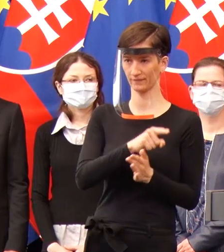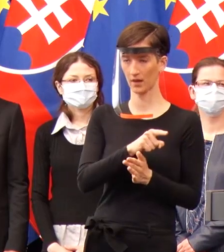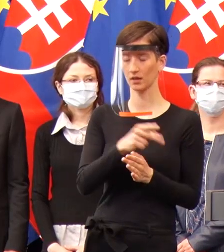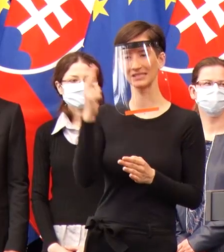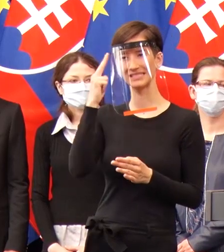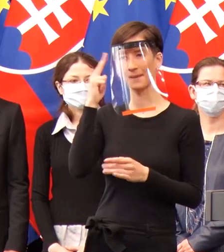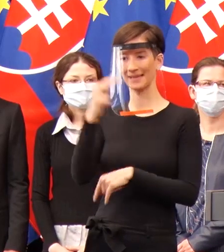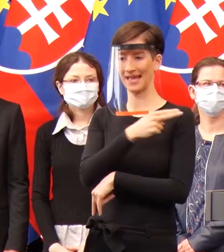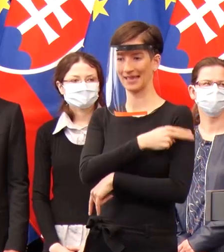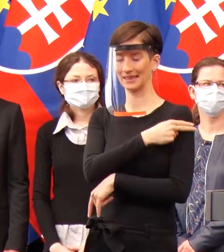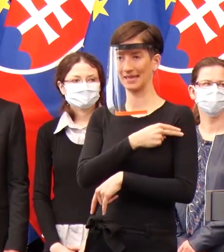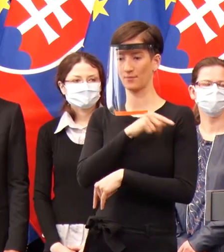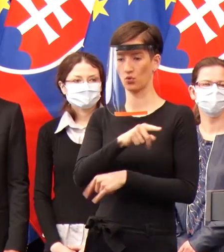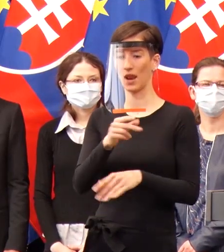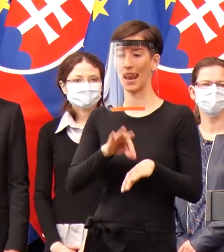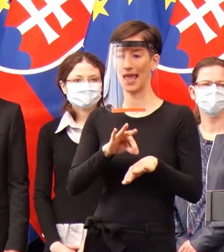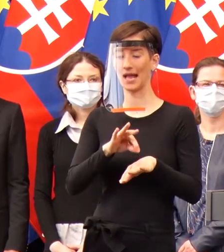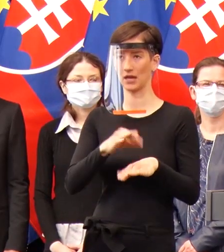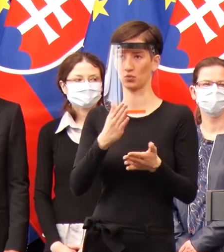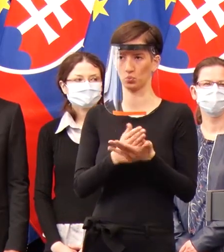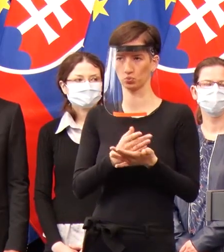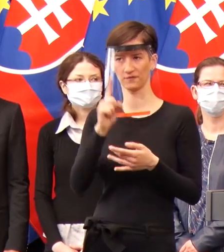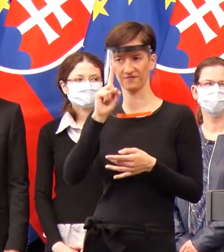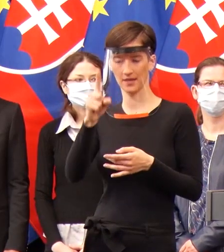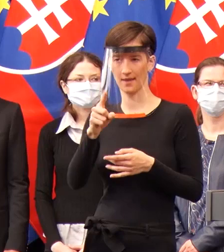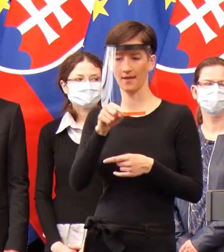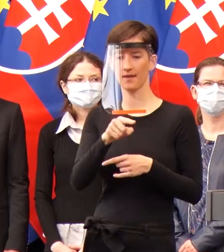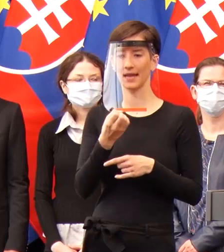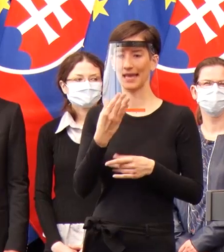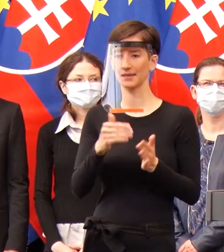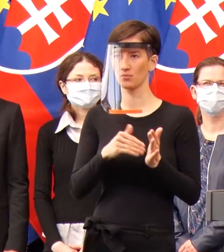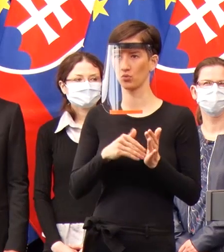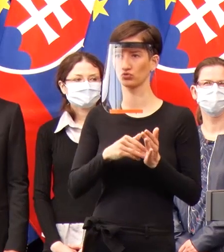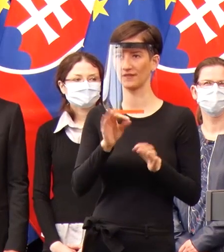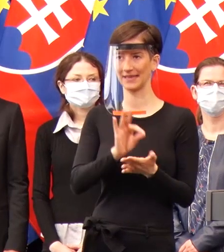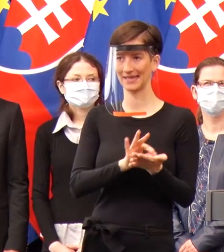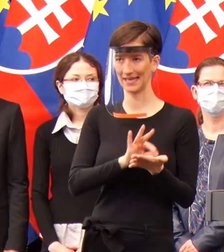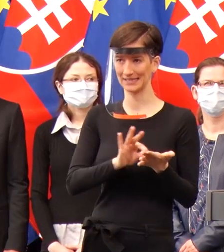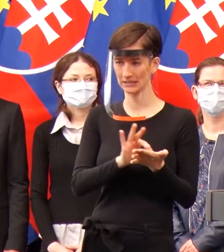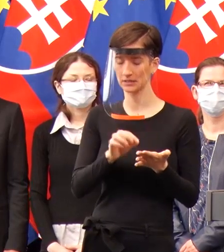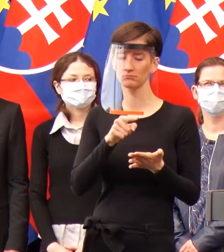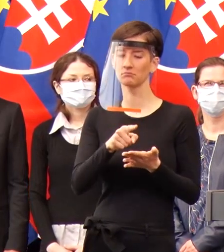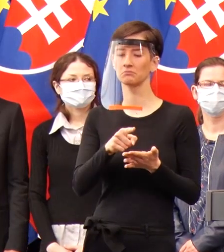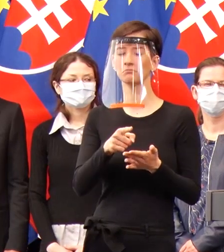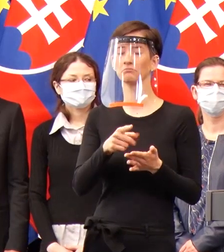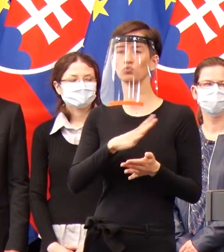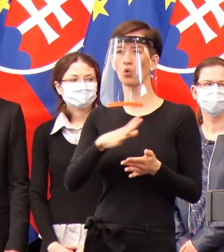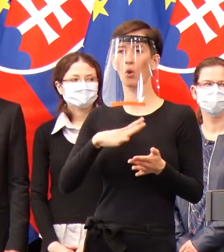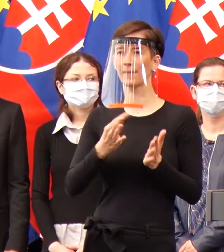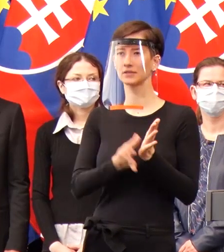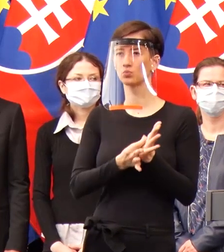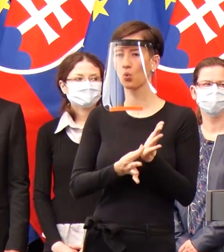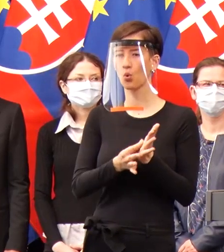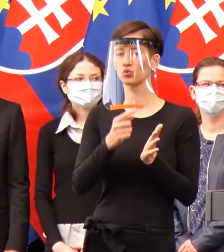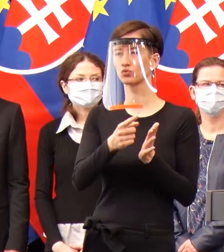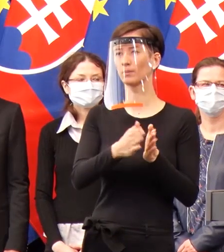vedia, na aké indikácie môžu požadovať testy. a ide to tým klasickým spôsobom, cez žiadanku, tak ako boli nemocnice na to